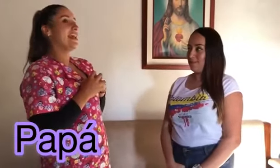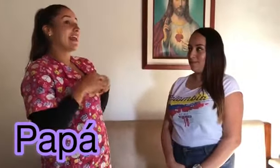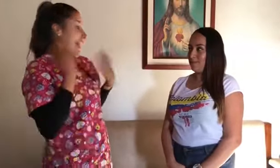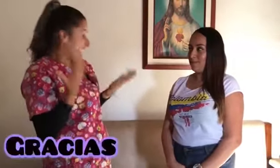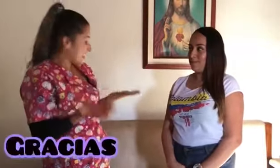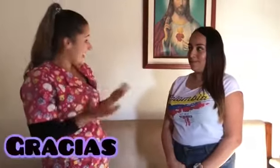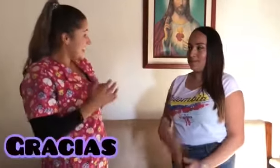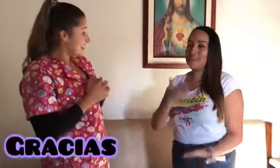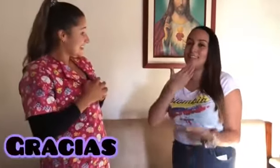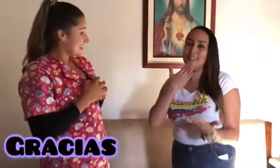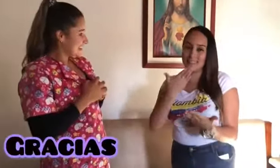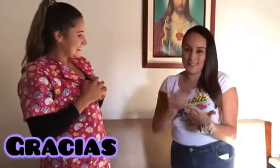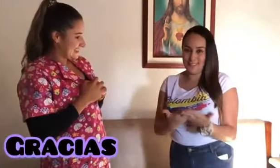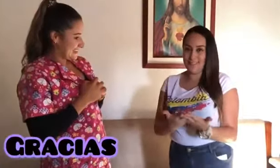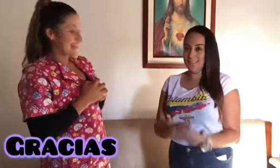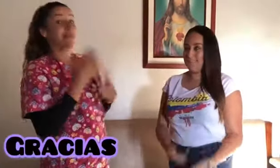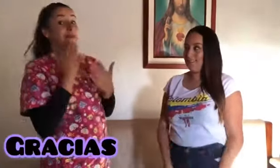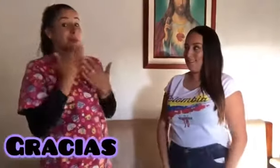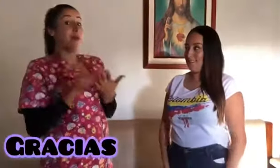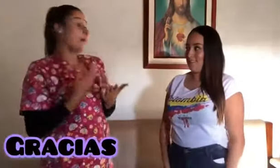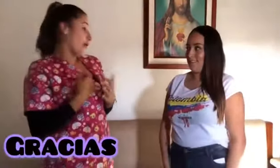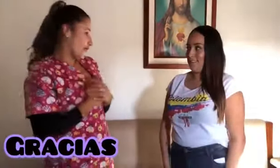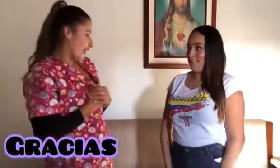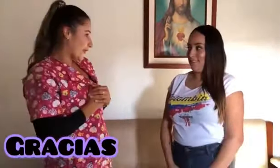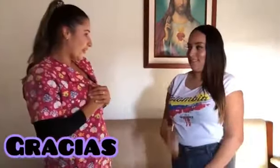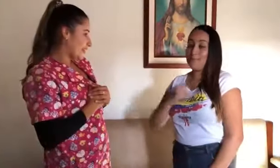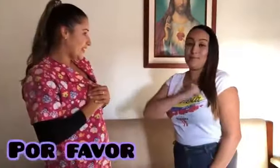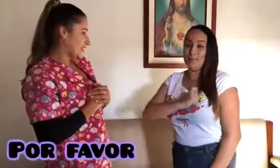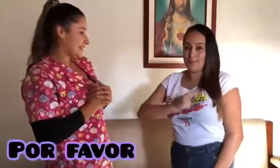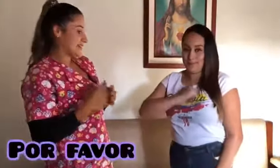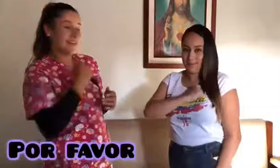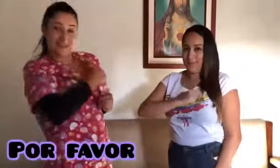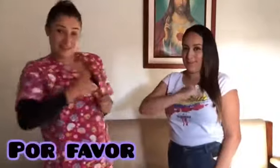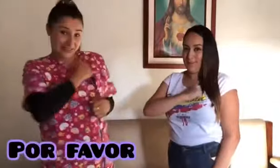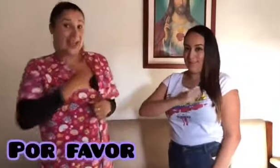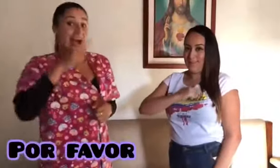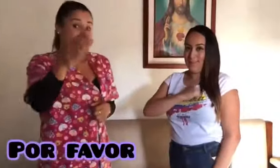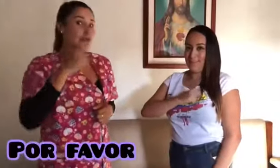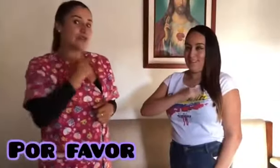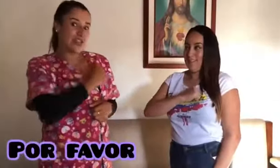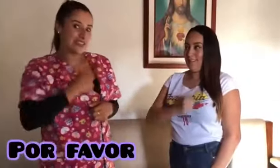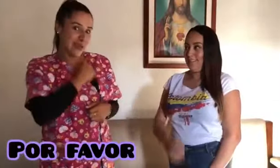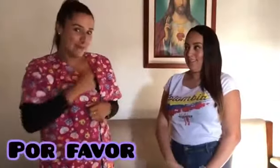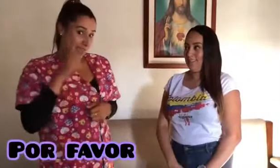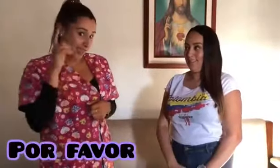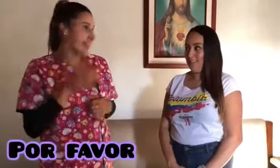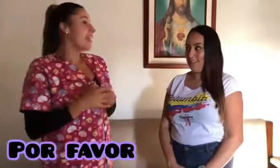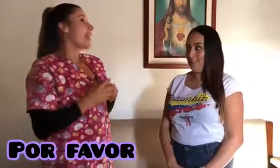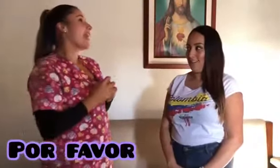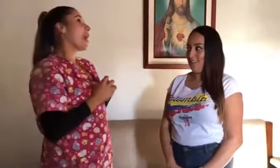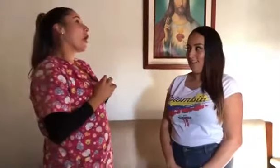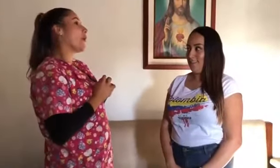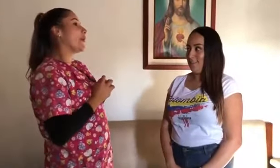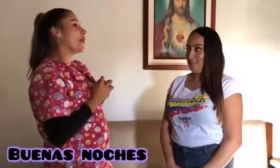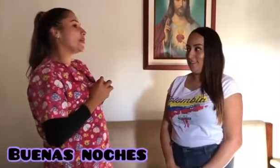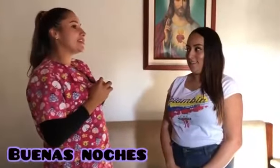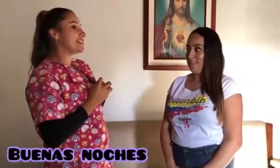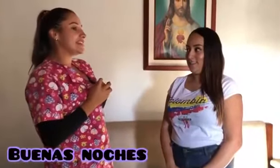Gracias. Por favor. Háganlo ustedes también. Bien. ¿Cómo podemos decir,